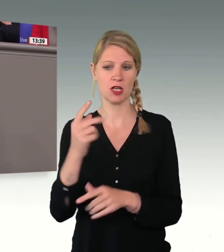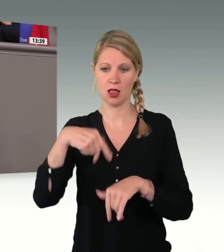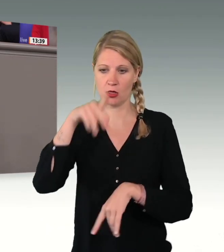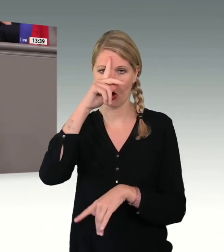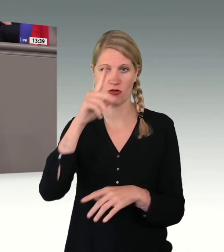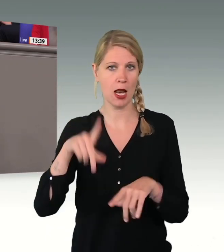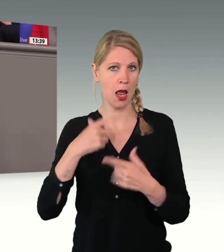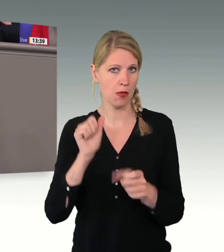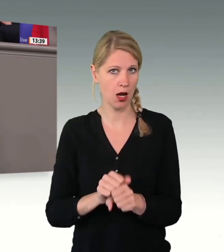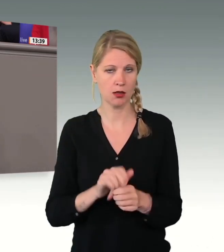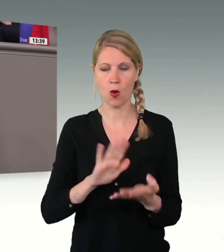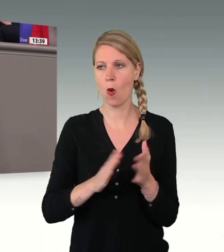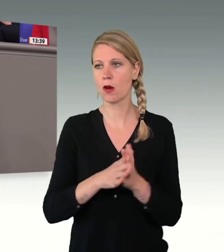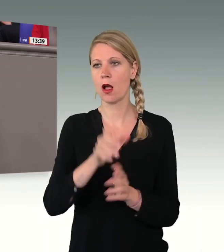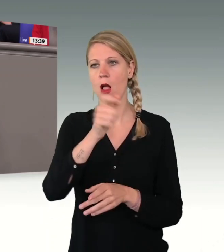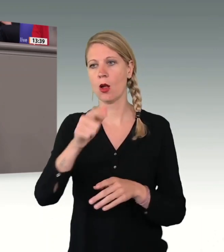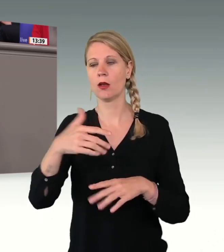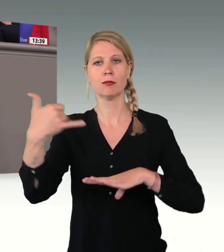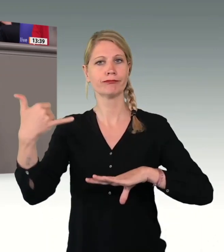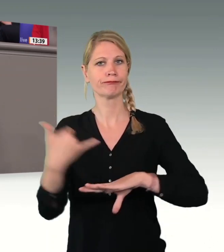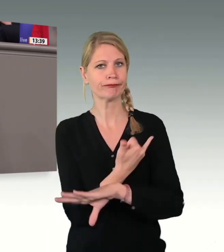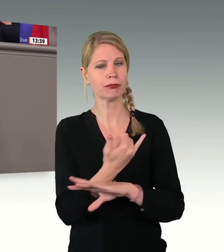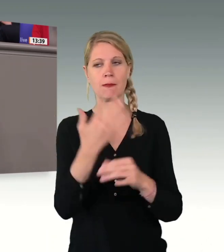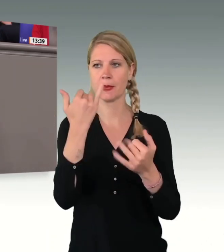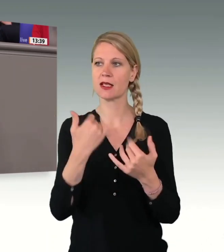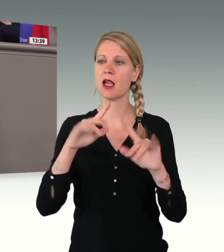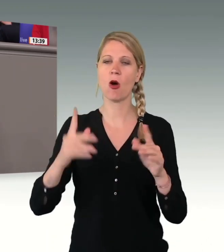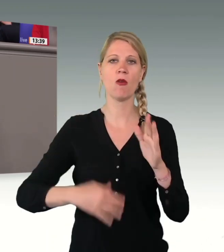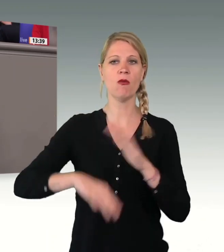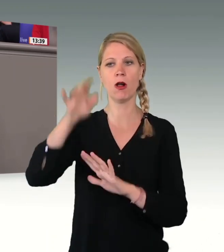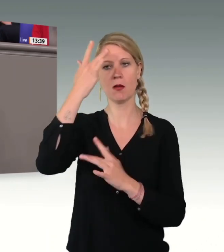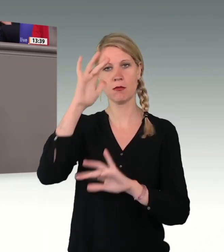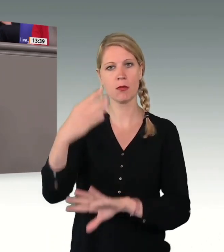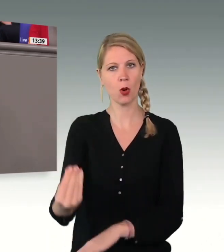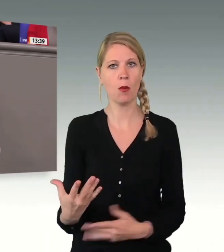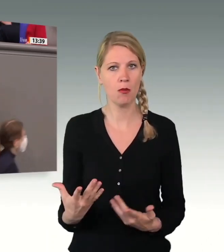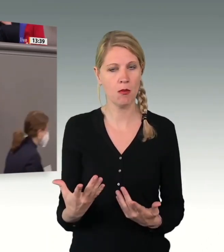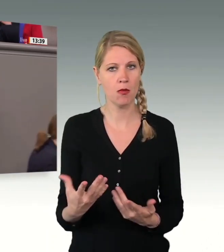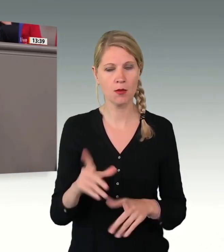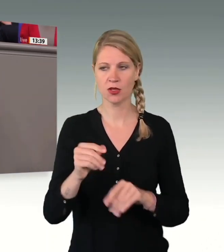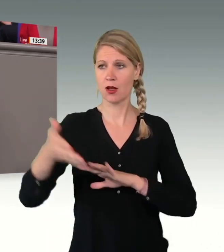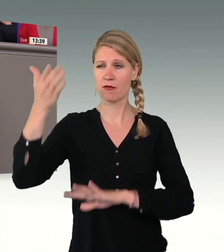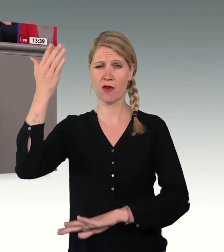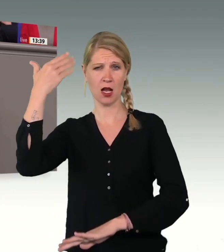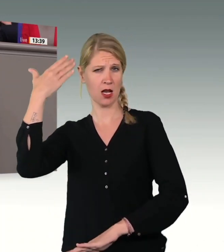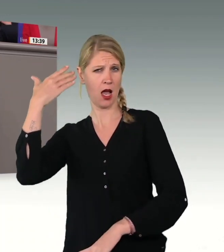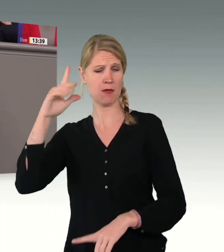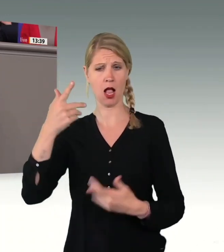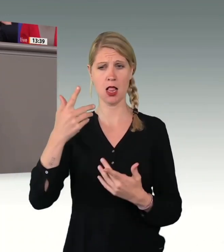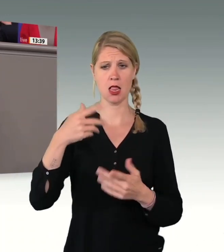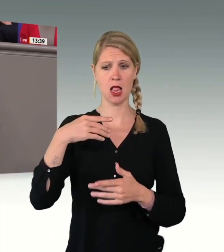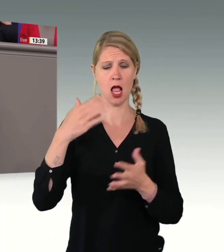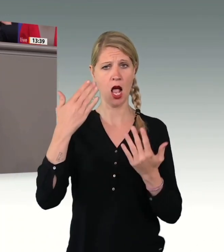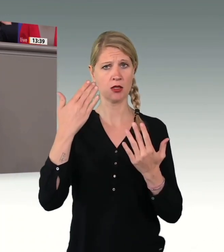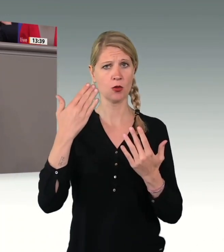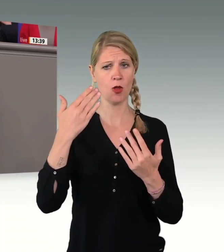geheiratet haben und sich deshalb vollkommen rechtmäßig in Deutschland aufhalten. Kurz gesagt, wenn jemand in der Vergangenheit mal im Asylverfahren